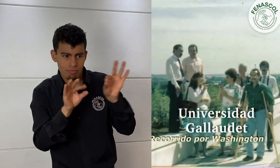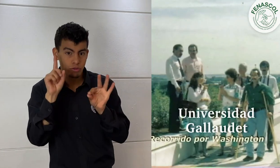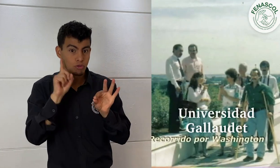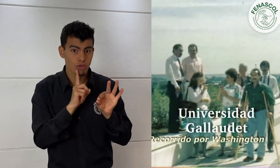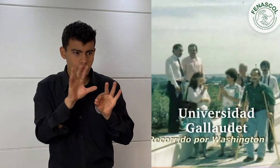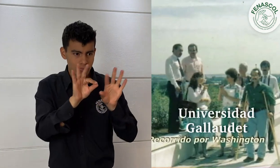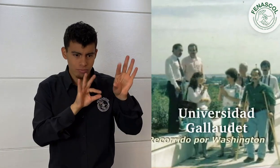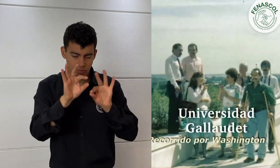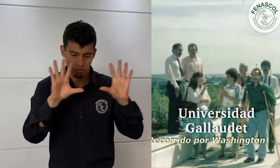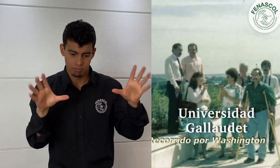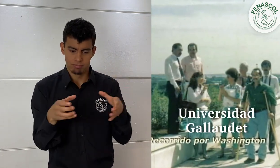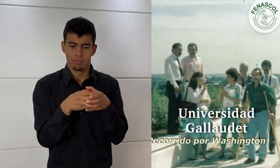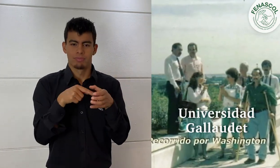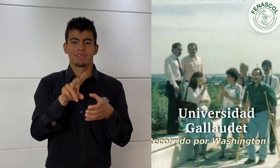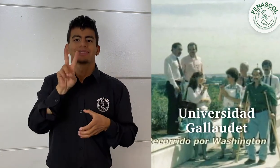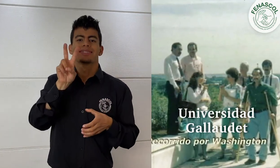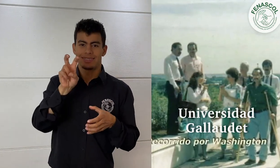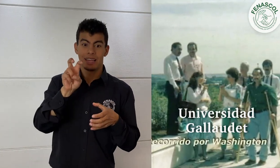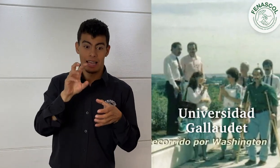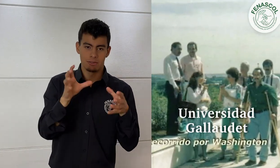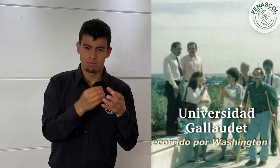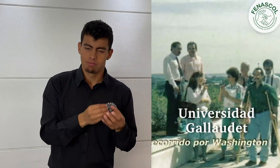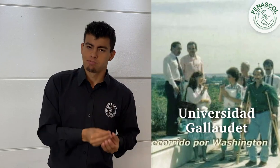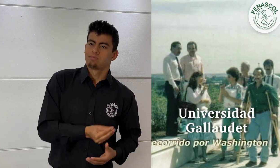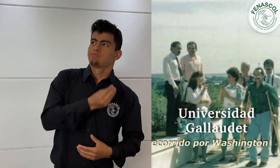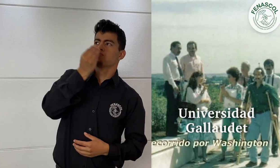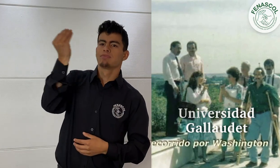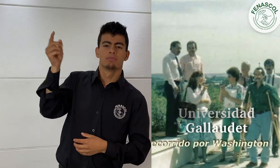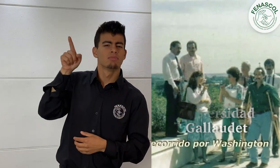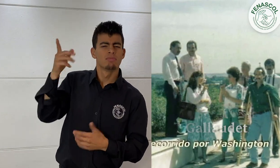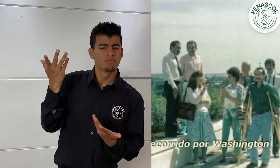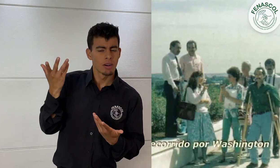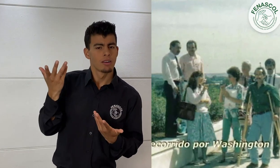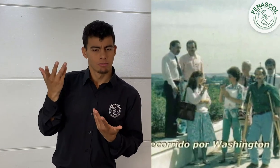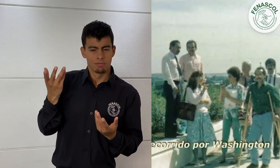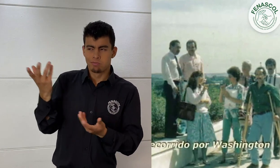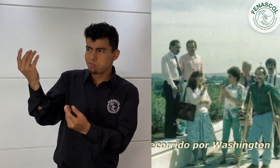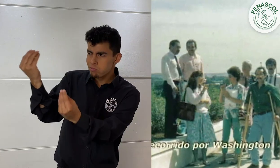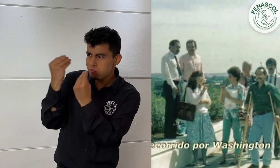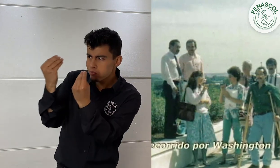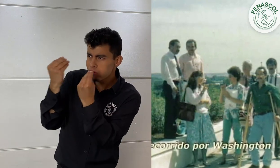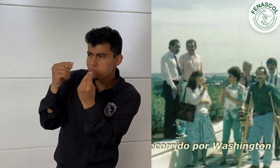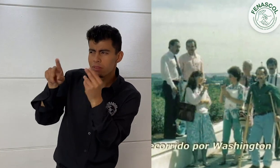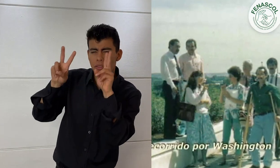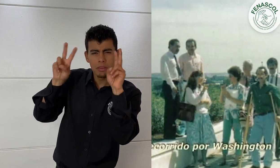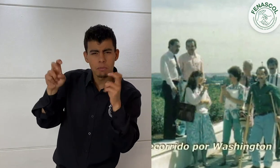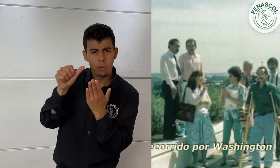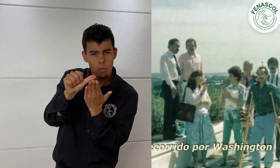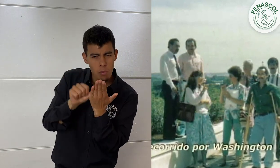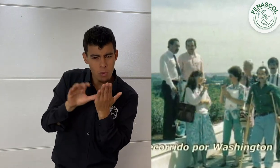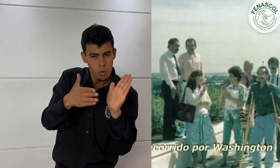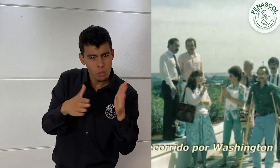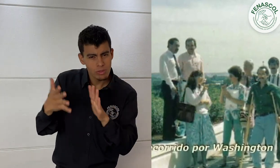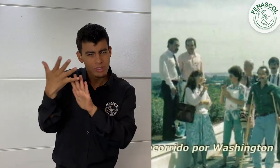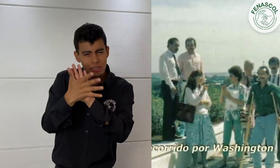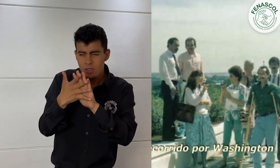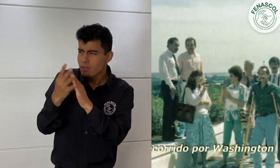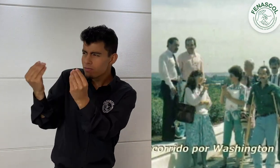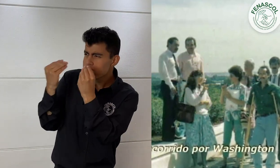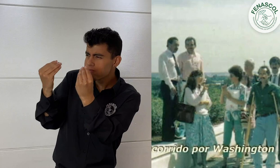personas sordas de todo el país para que participaran en este proceso de formación enfocado en el programa y los cursos